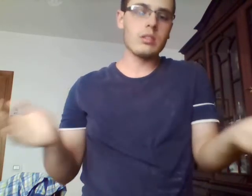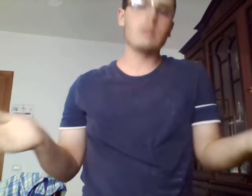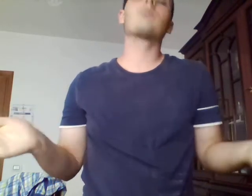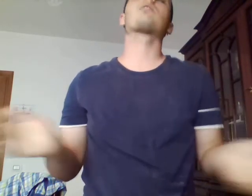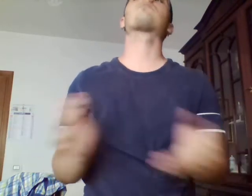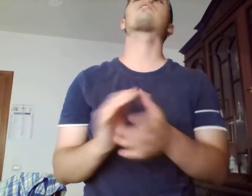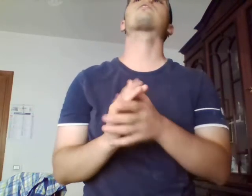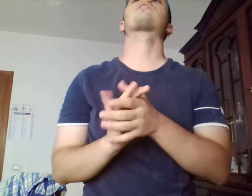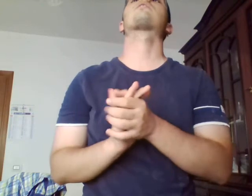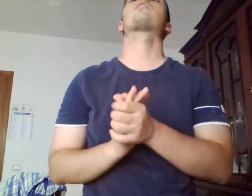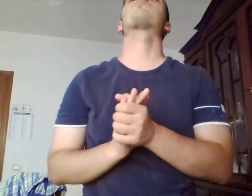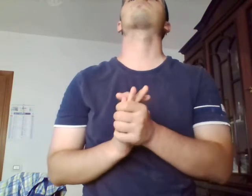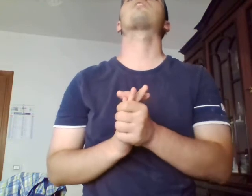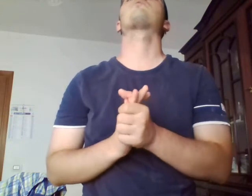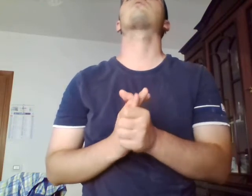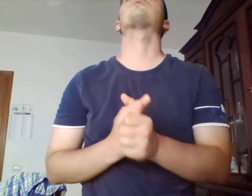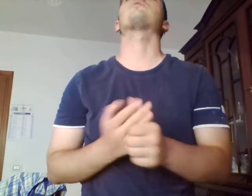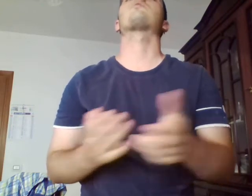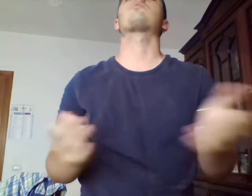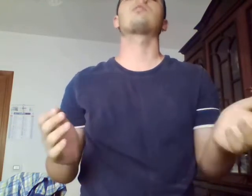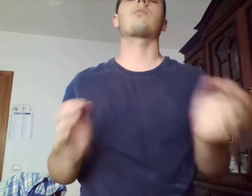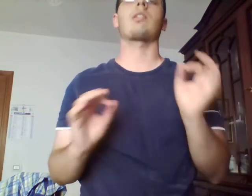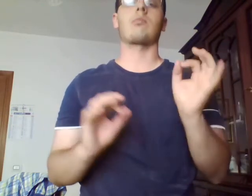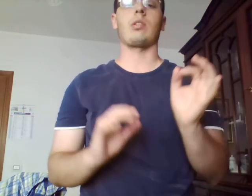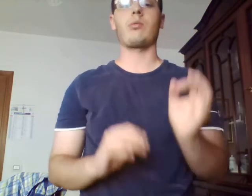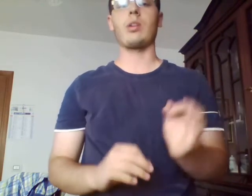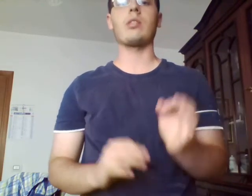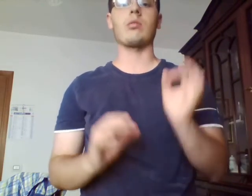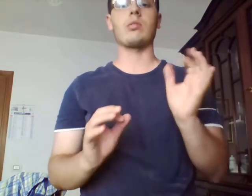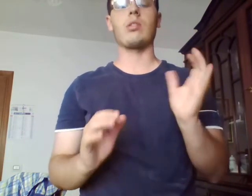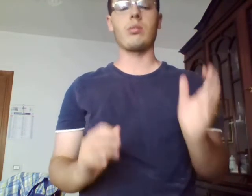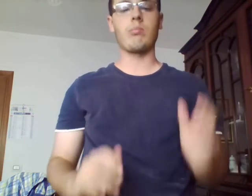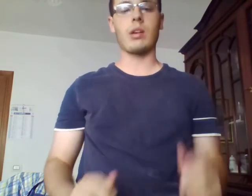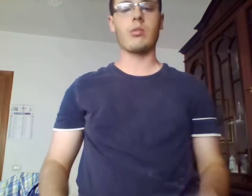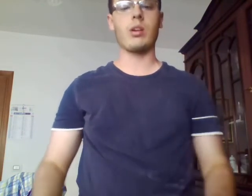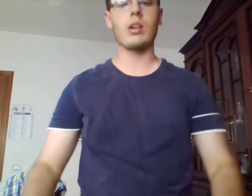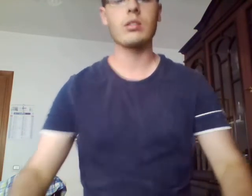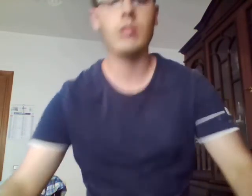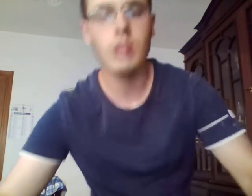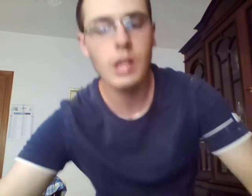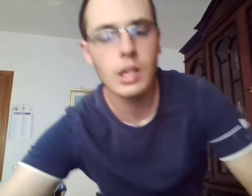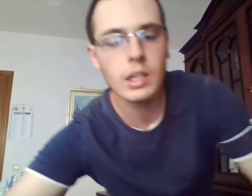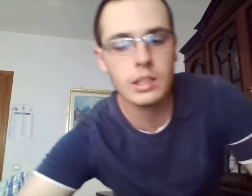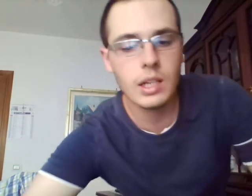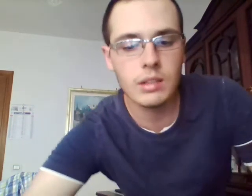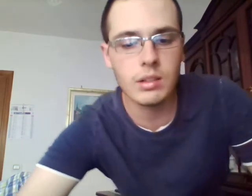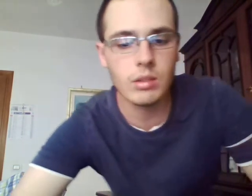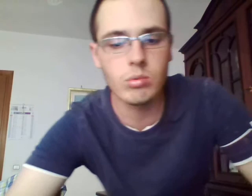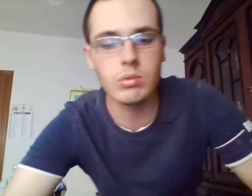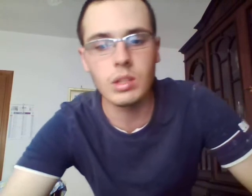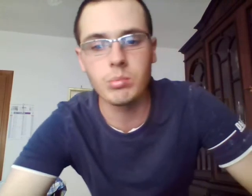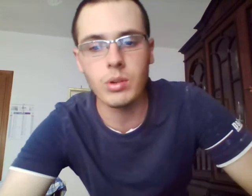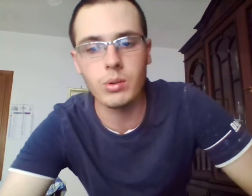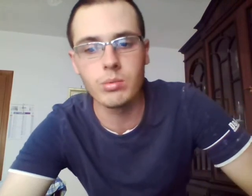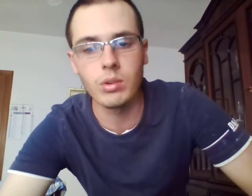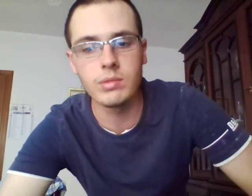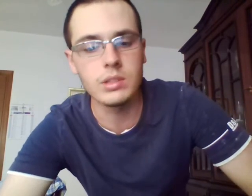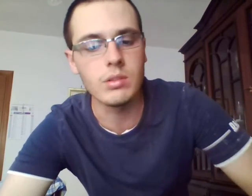io per me che è stato la prima volta soddisfatto al 110%, grazie a tutti e al prossimo video,